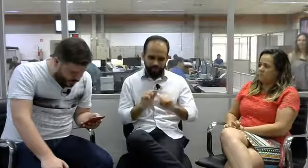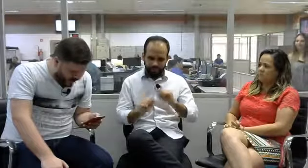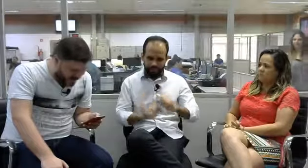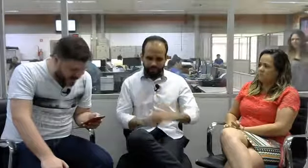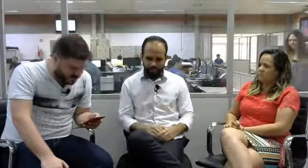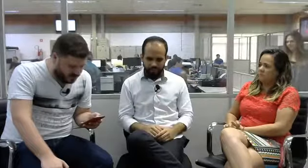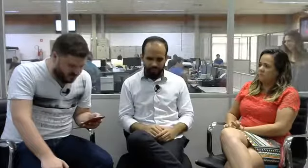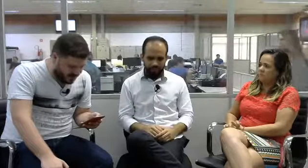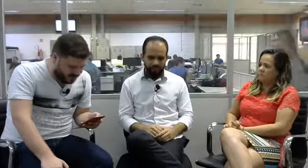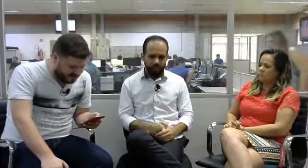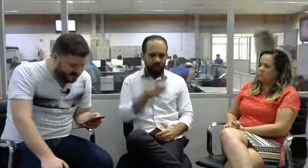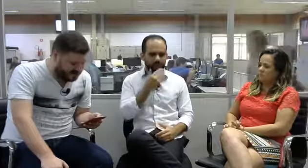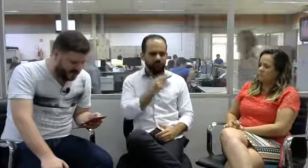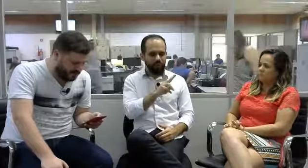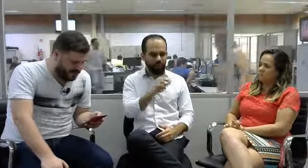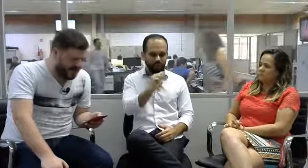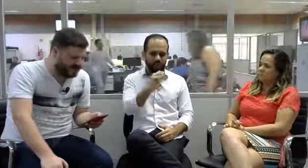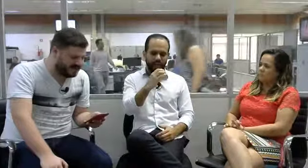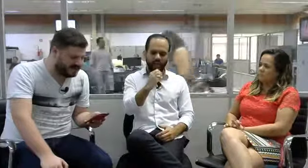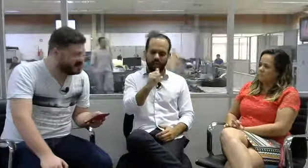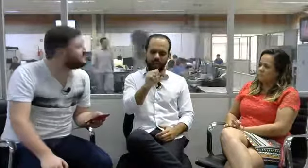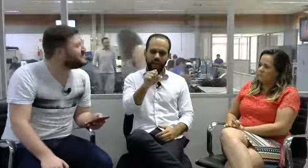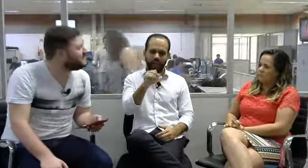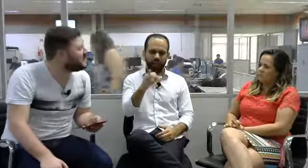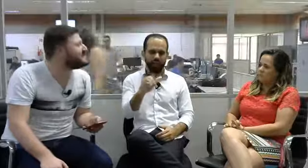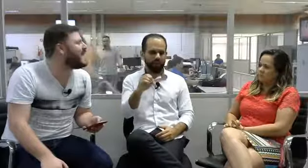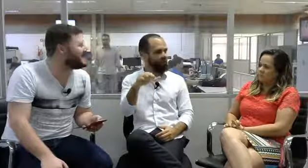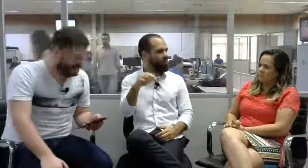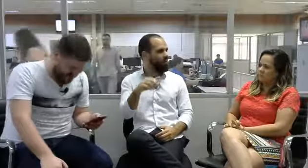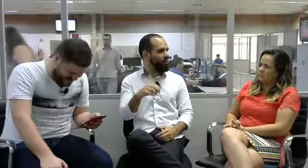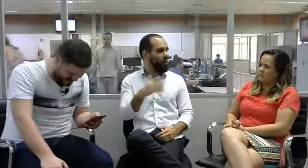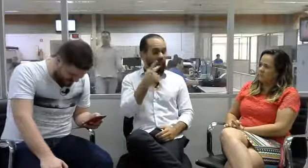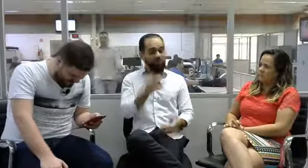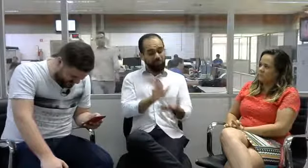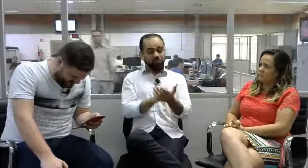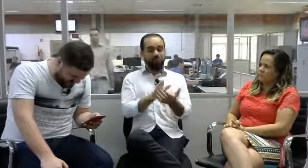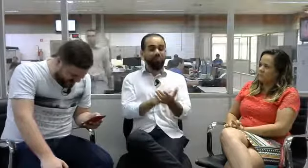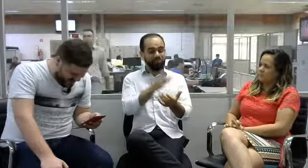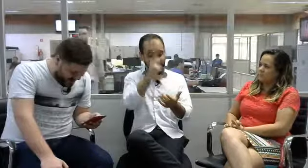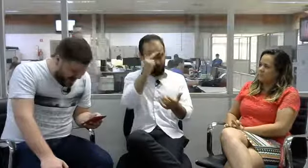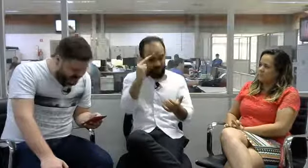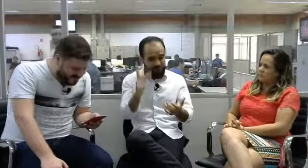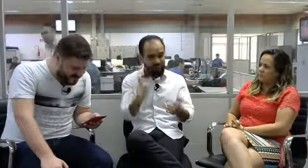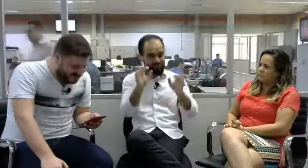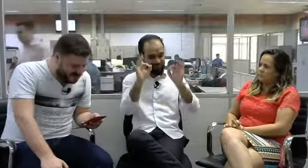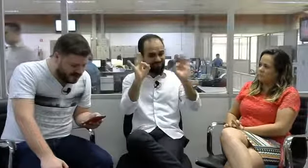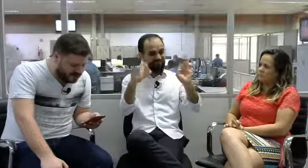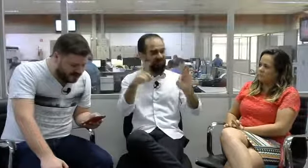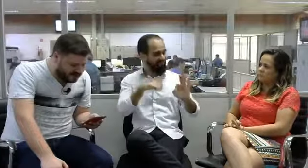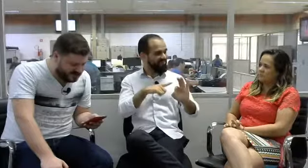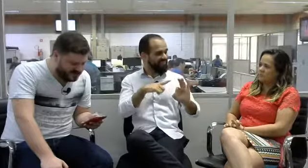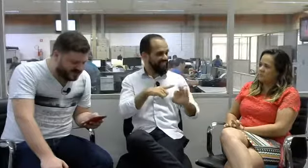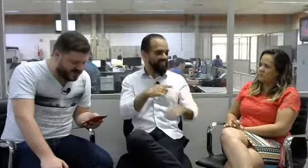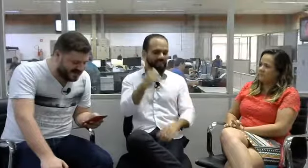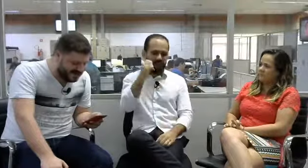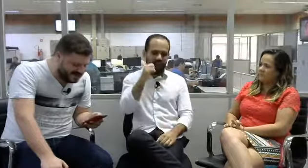Acasso Novaes. Que bom, ainda existem pessoas maravilhosas. Evelyn Scandiusi disse, já que linda,